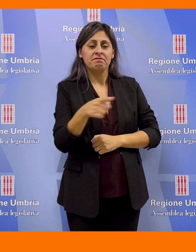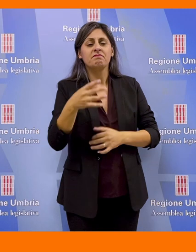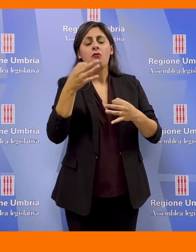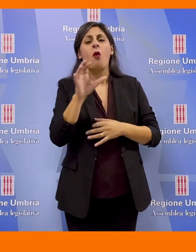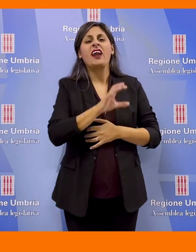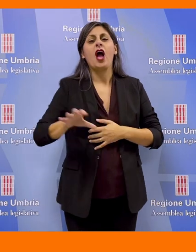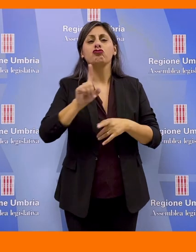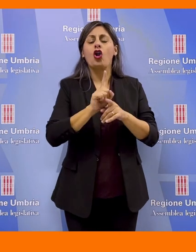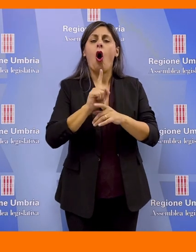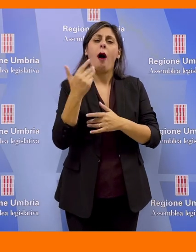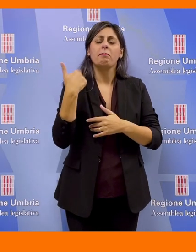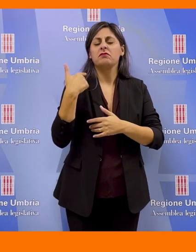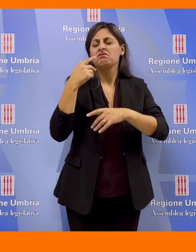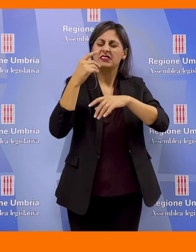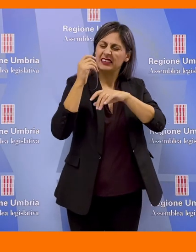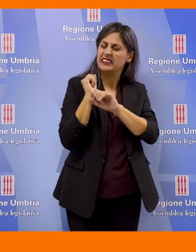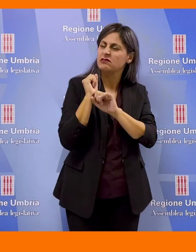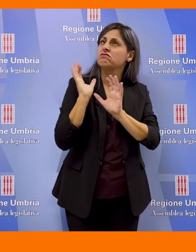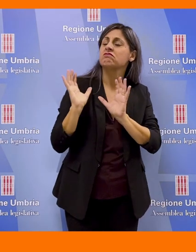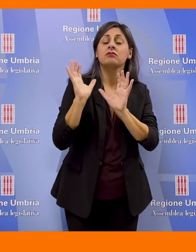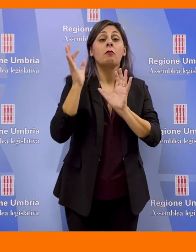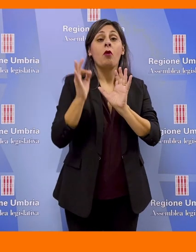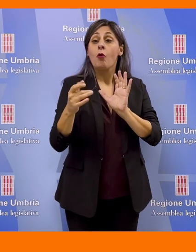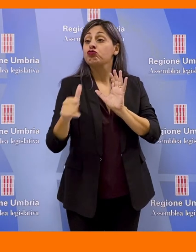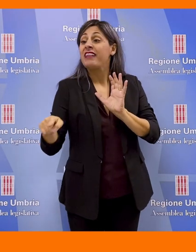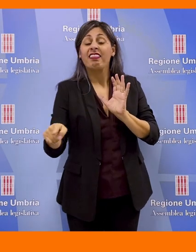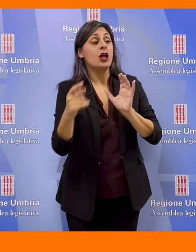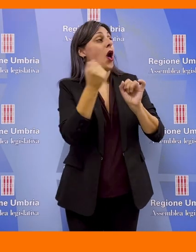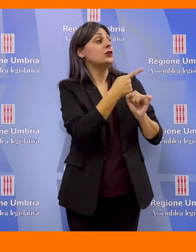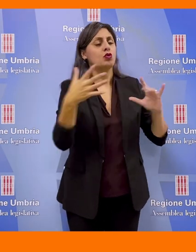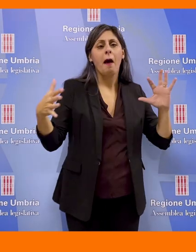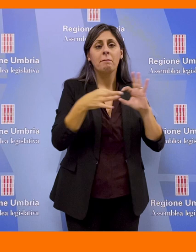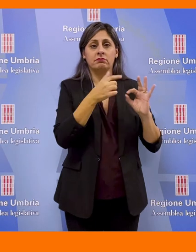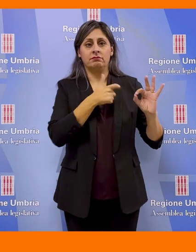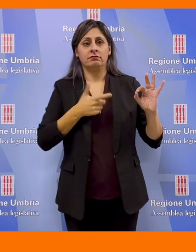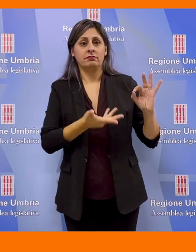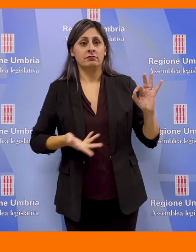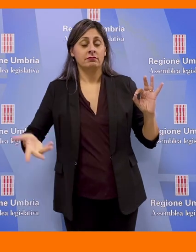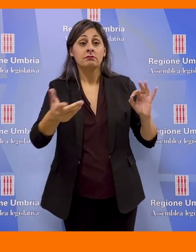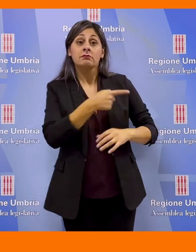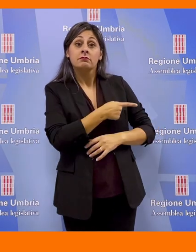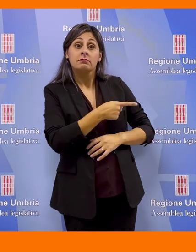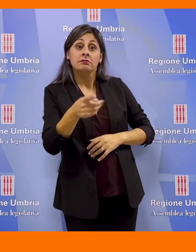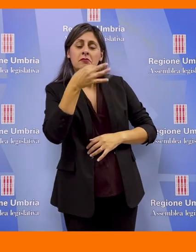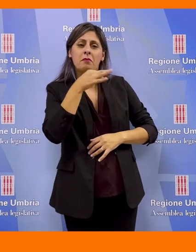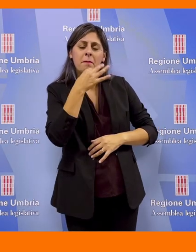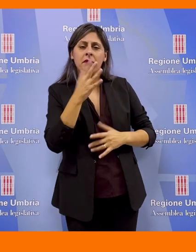la spina dorsale della regione. Loro l'anello di congiunzione tra cittadino e istituzione. Loro spesso il paravento su cui